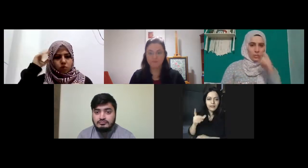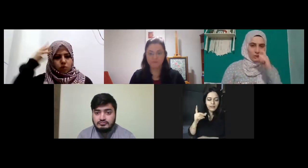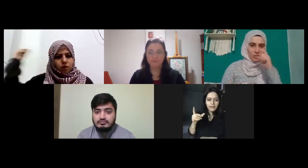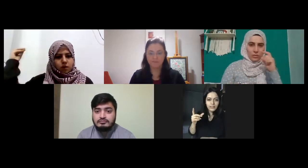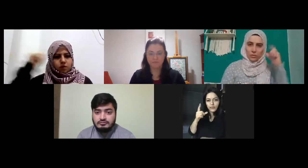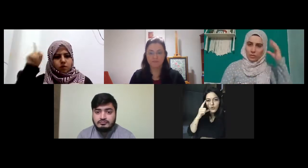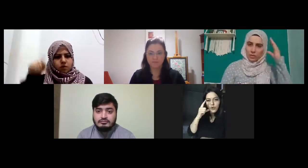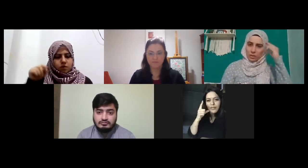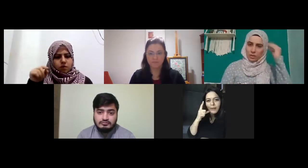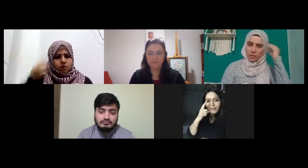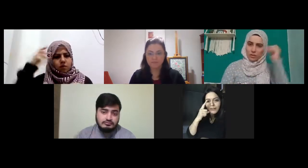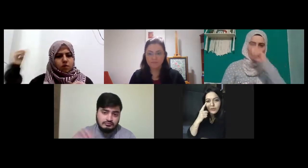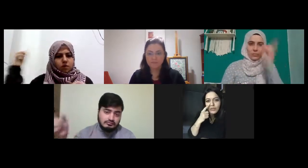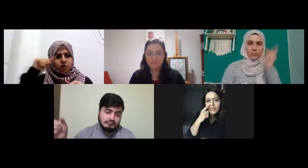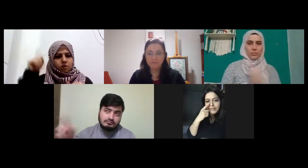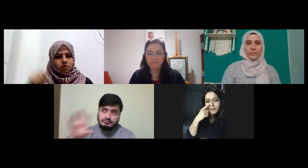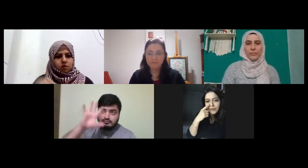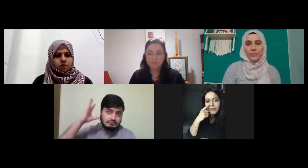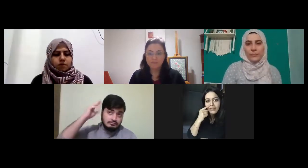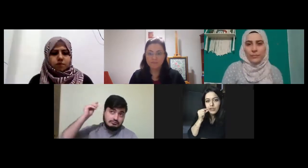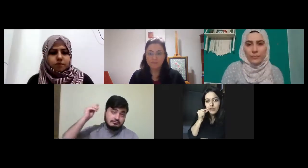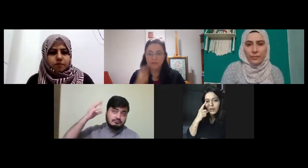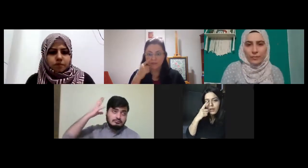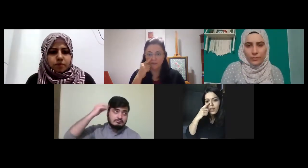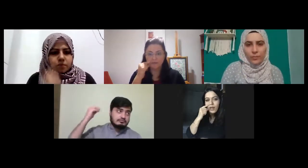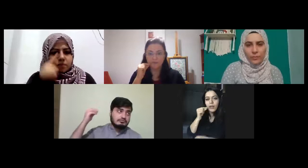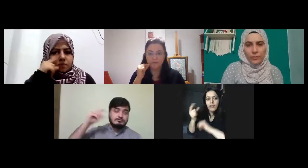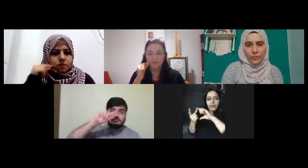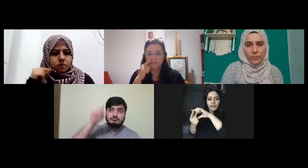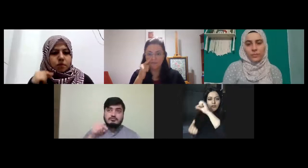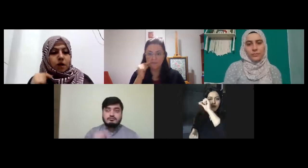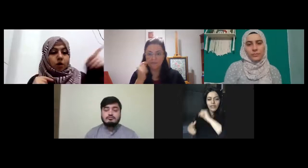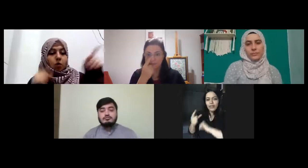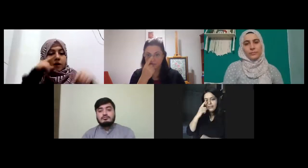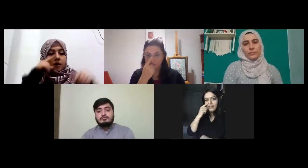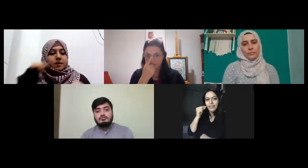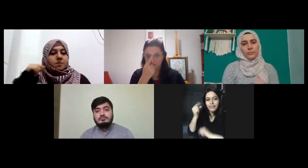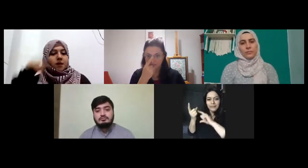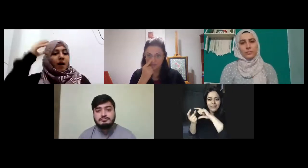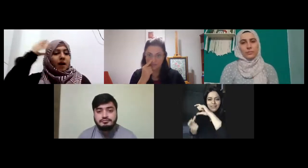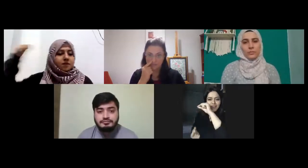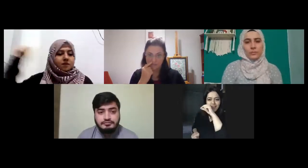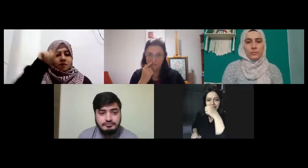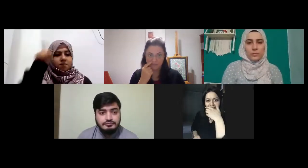şöyle yapan da var şu hani adam demekti ya şu evet şöyle o adamı anladın mı